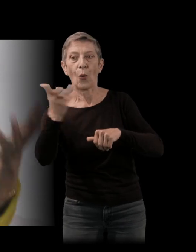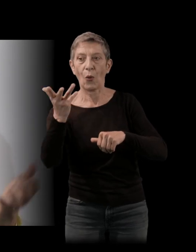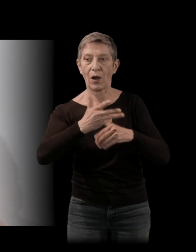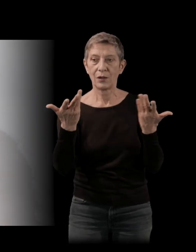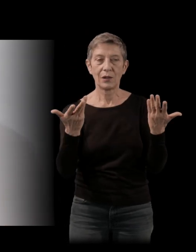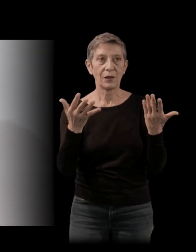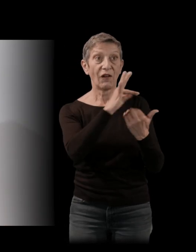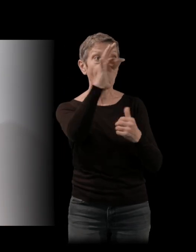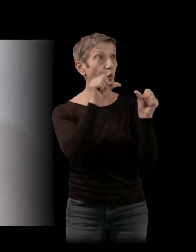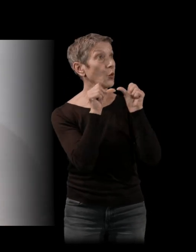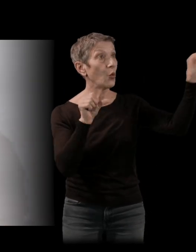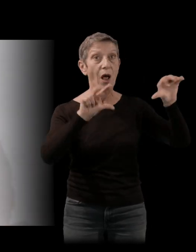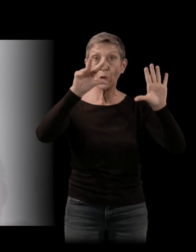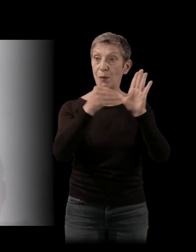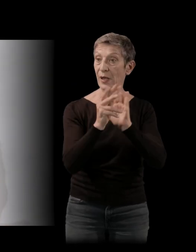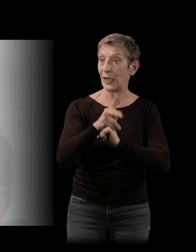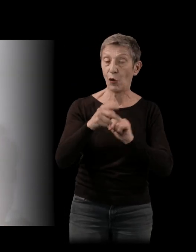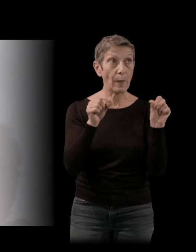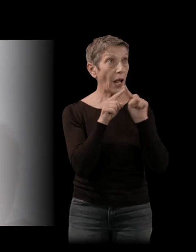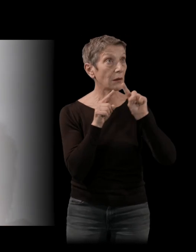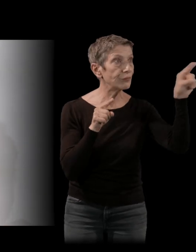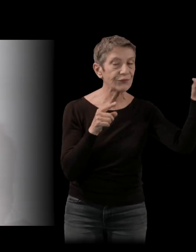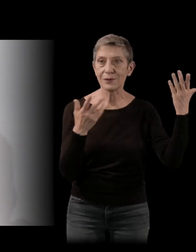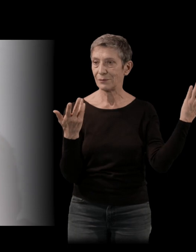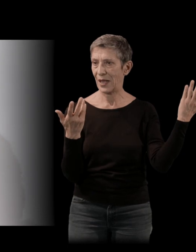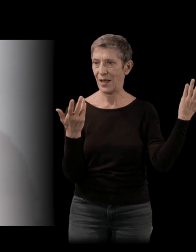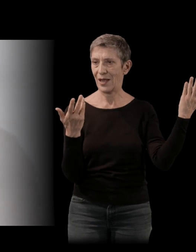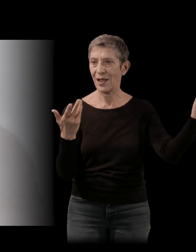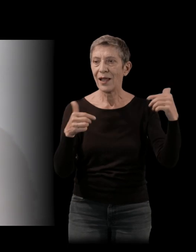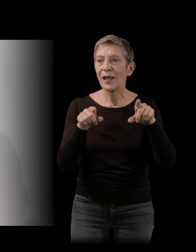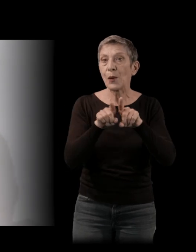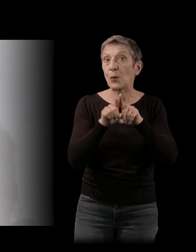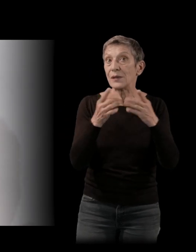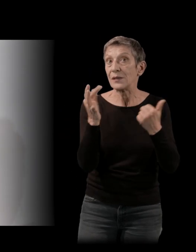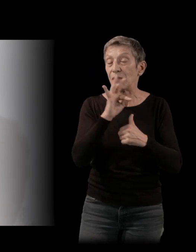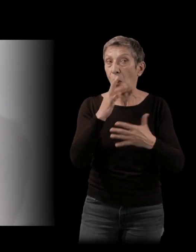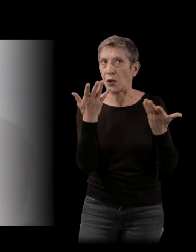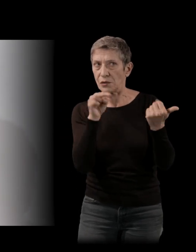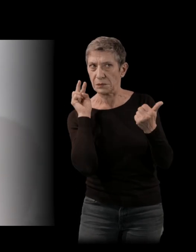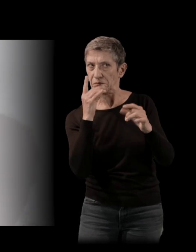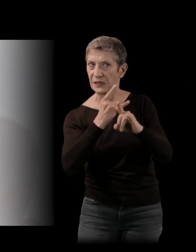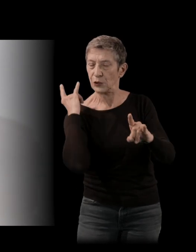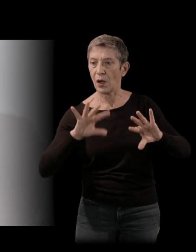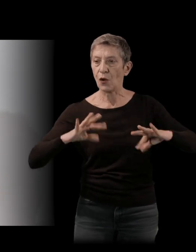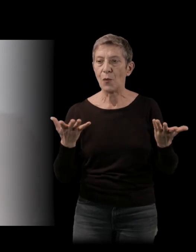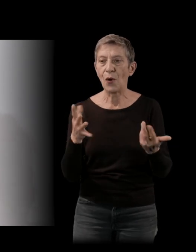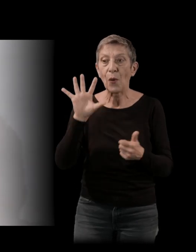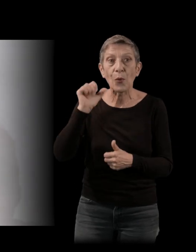8000 kilomètres d'ici et comment on a traité cette histoire. C'est pour ça que j'étais passionnée par ce que disait Éric Vuillard